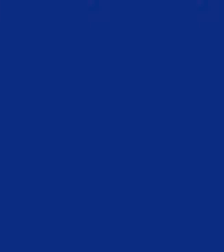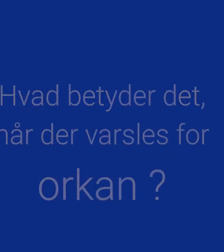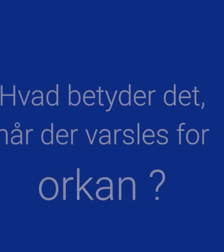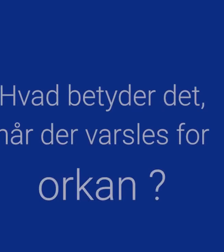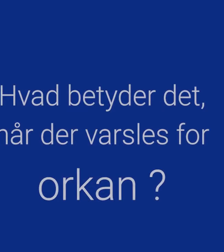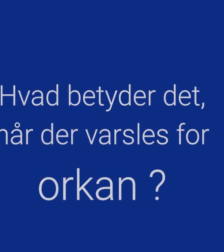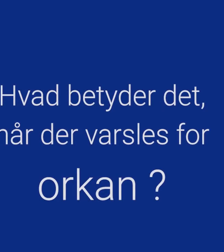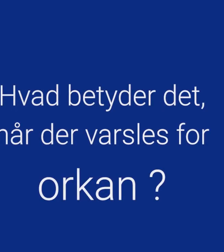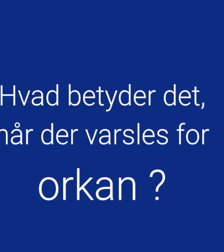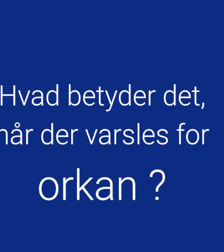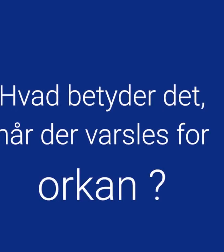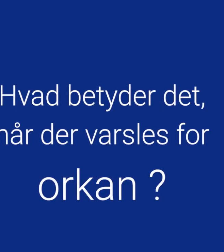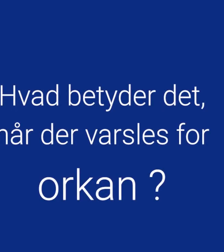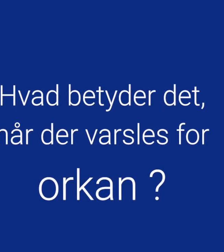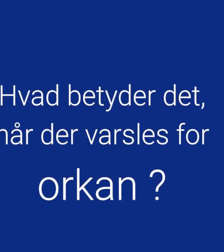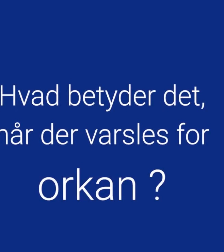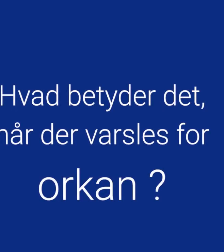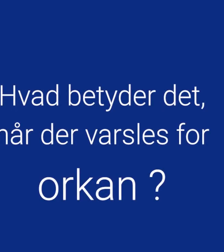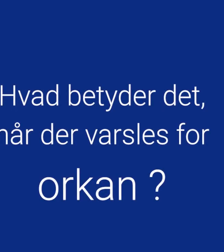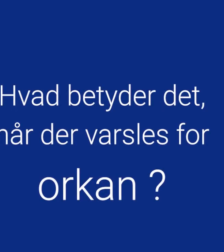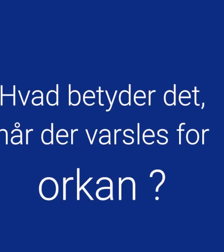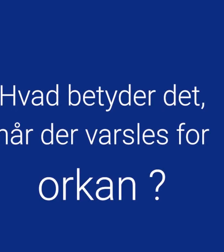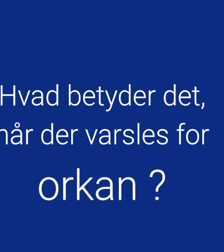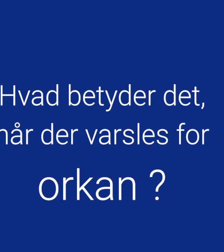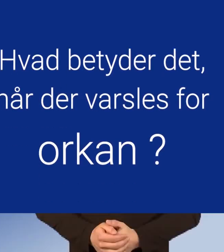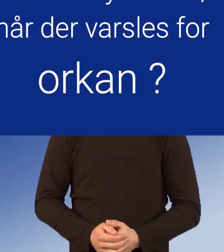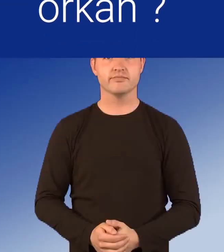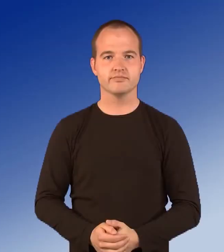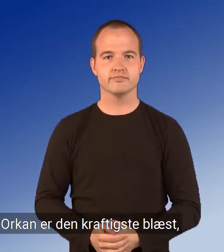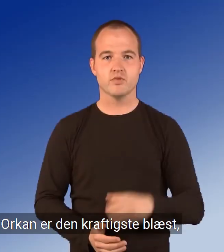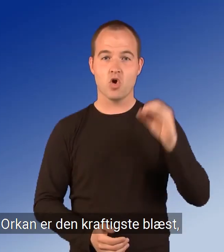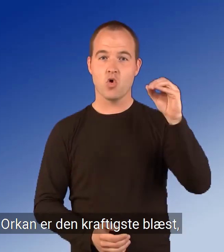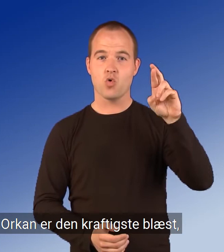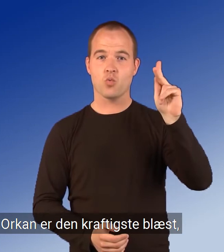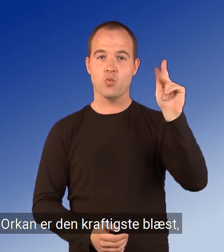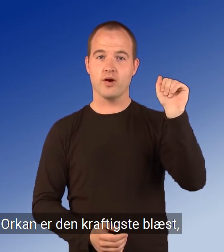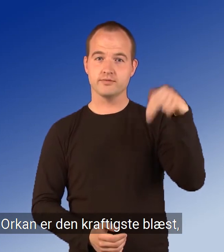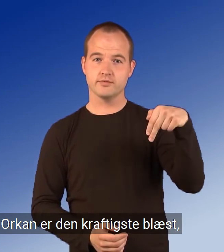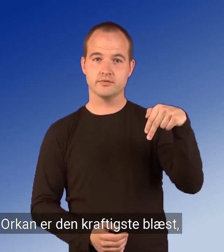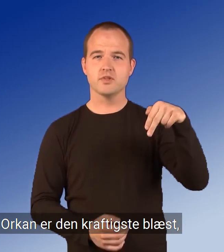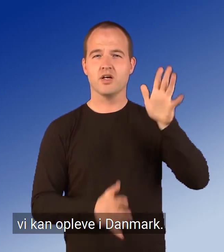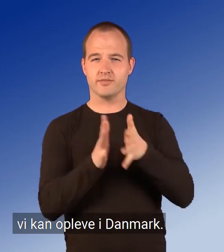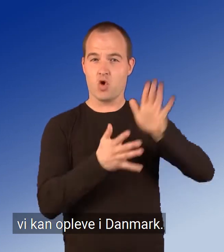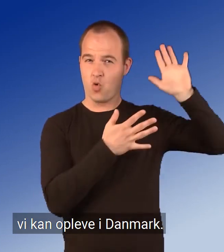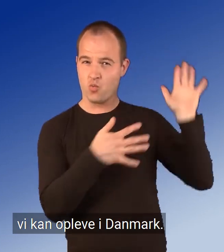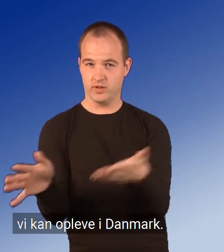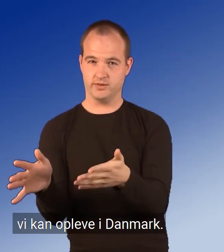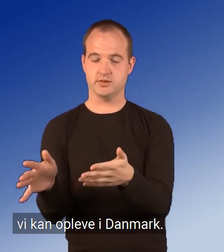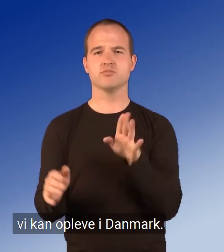Hvad er kraftigste vi Orkan er den kraftigste blæst, vi kan opleve i Danmark.